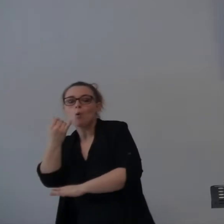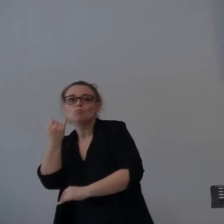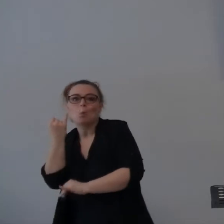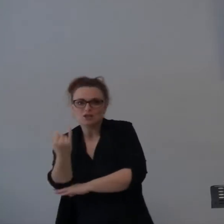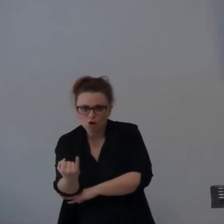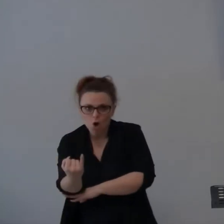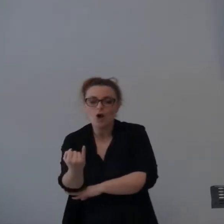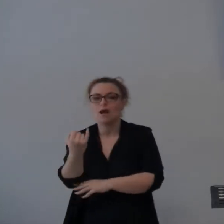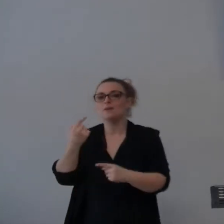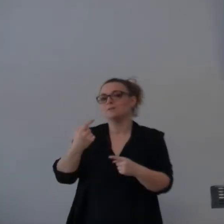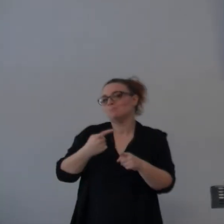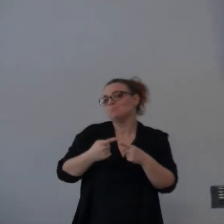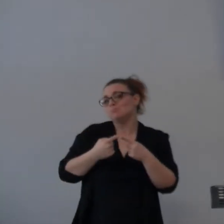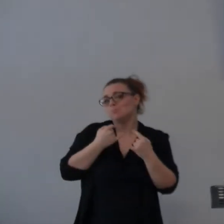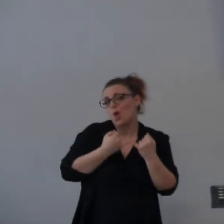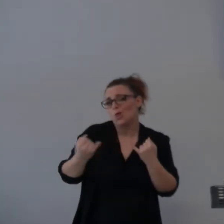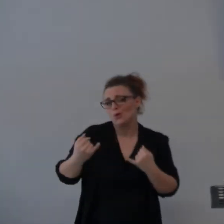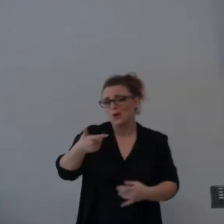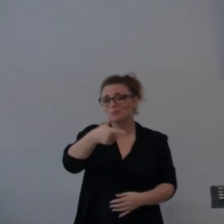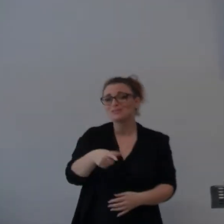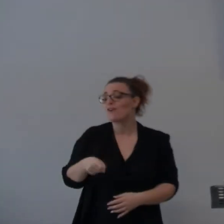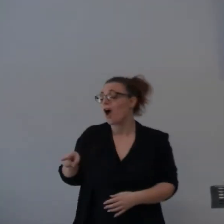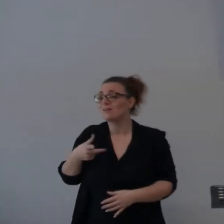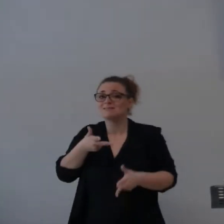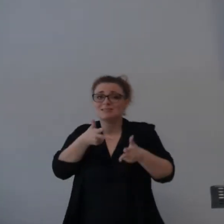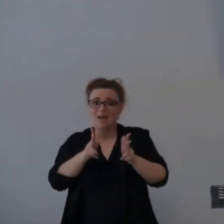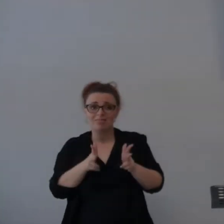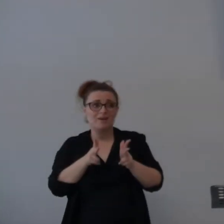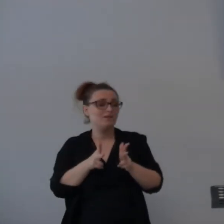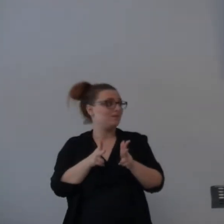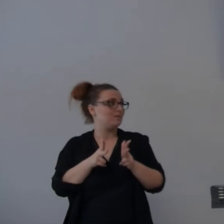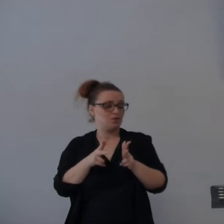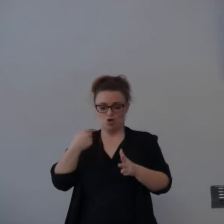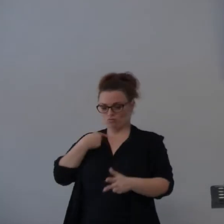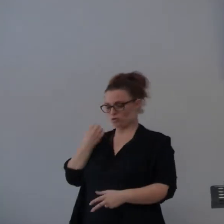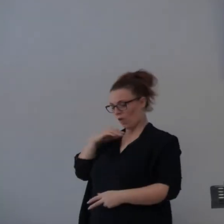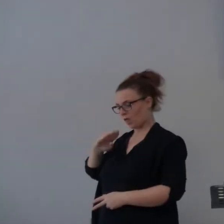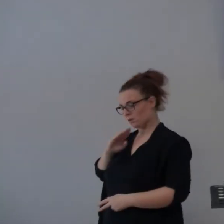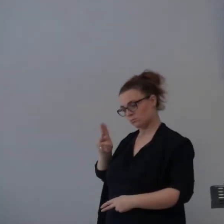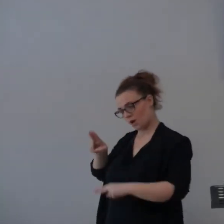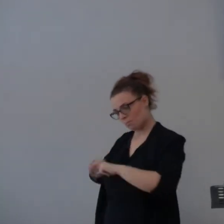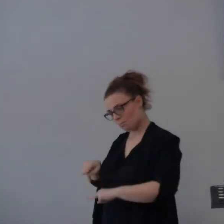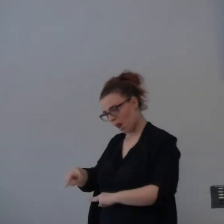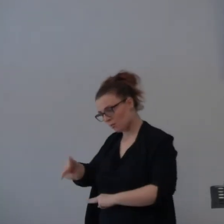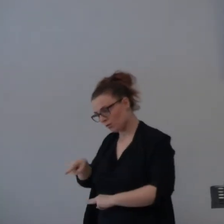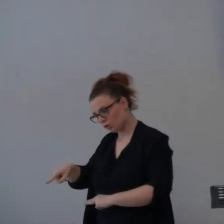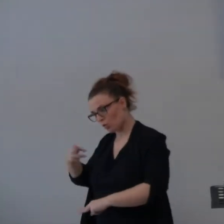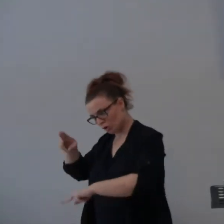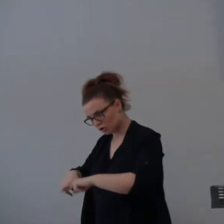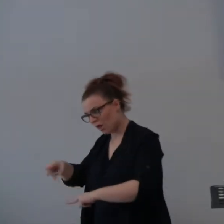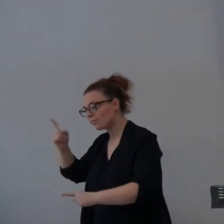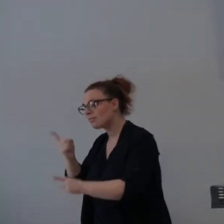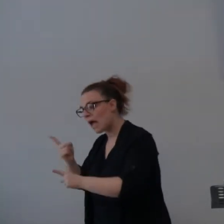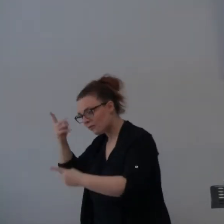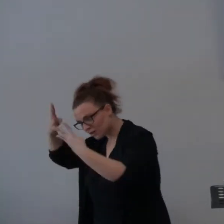Perché? Perché lei si siede. Enia, rimani qui, sei in punizione, riflettili su quello che hai fatto.